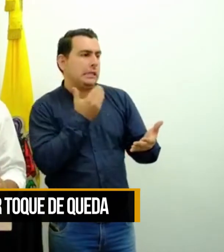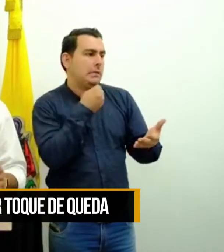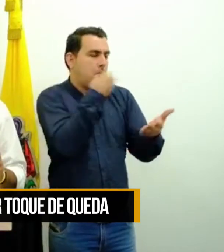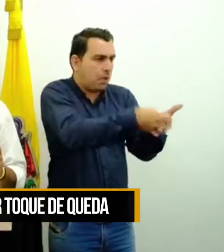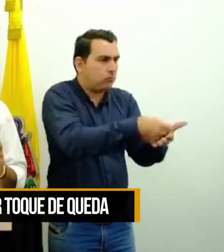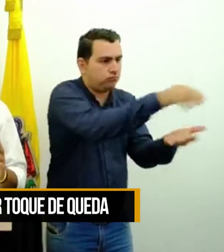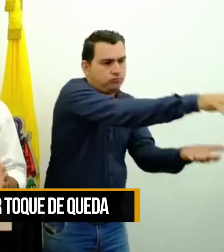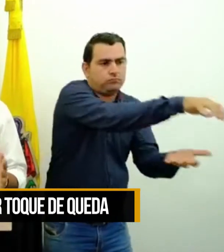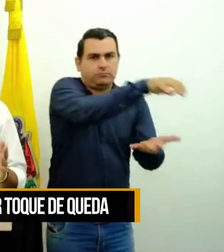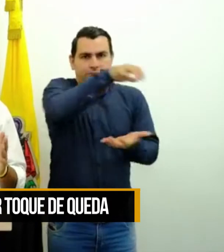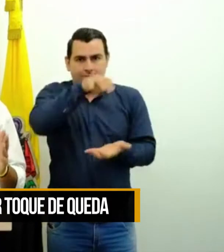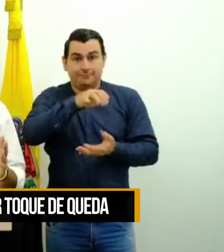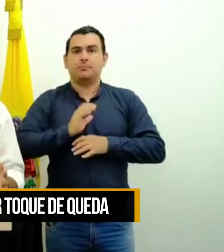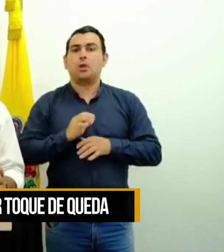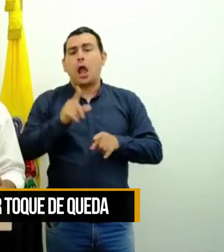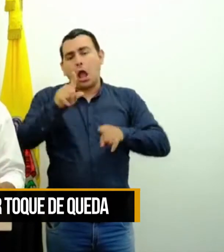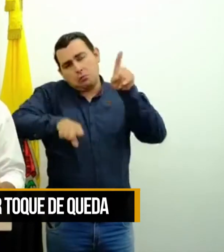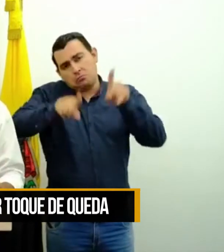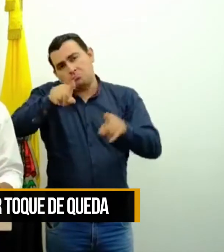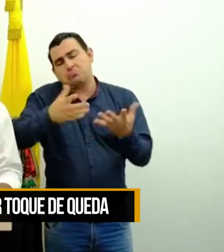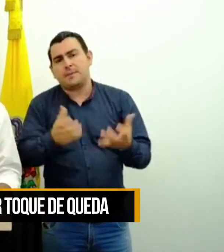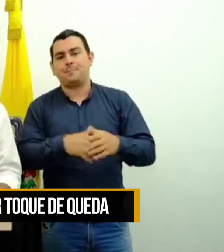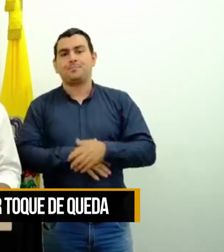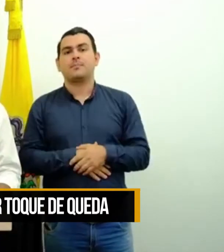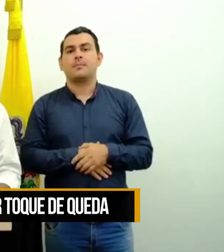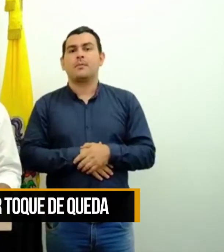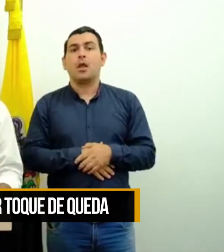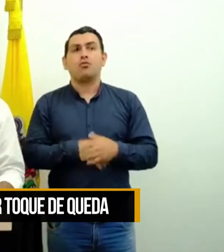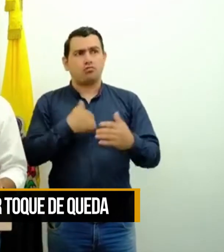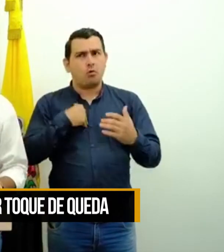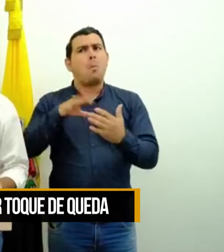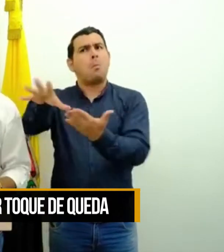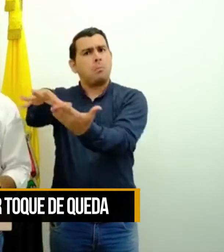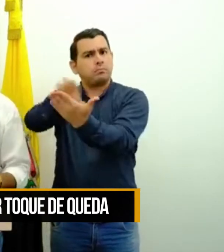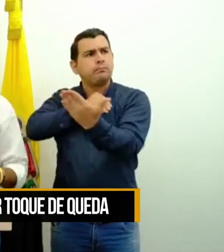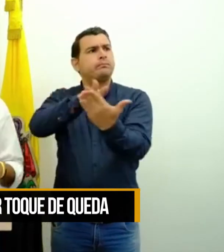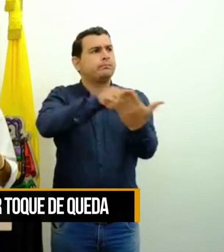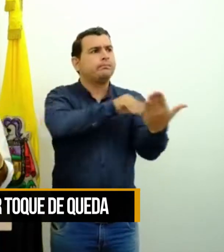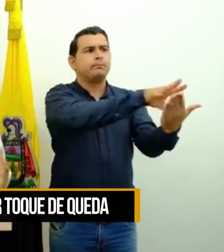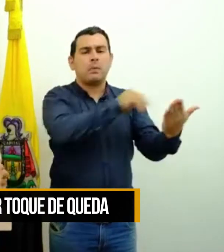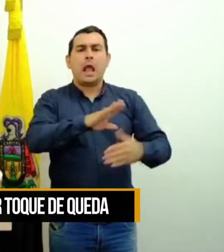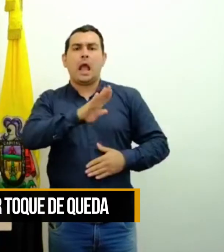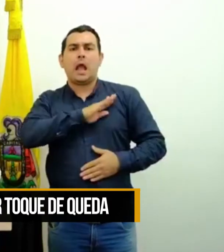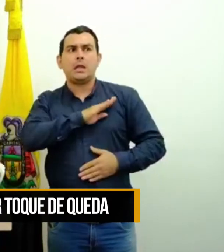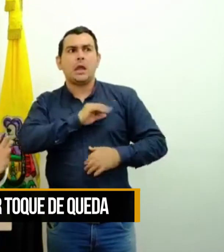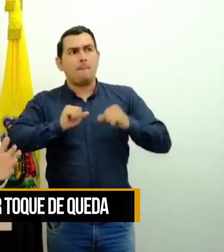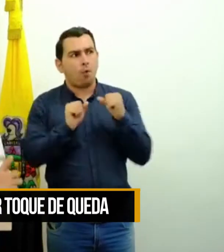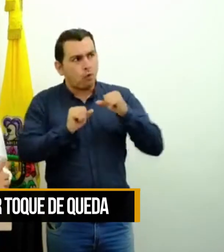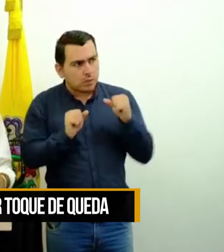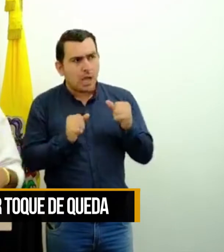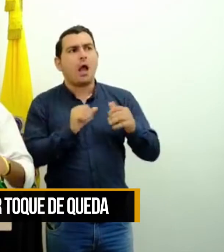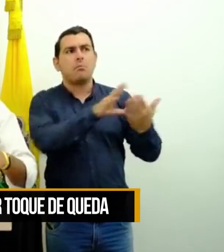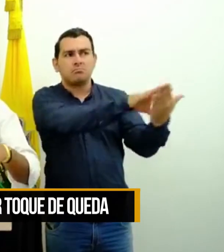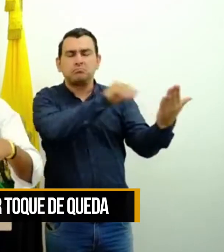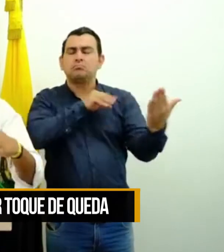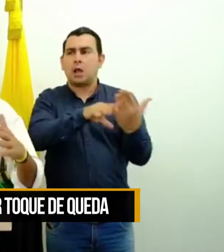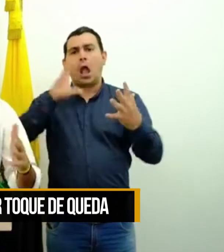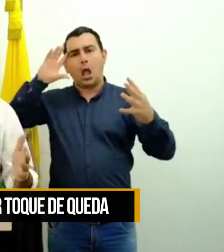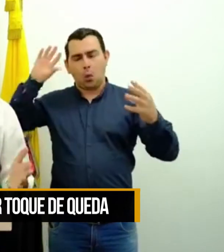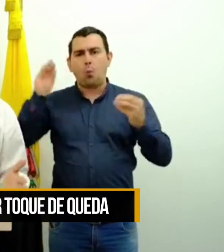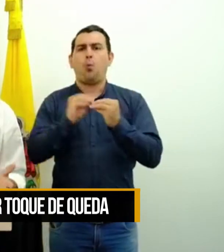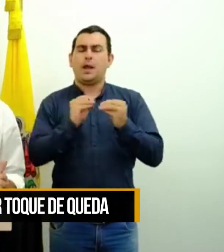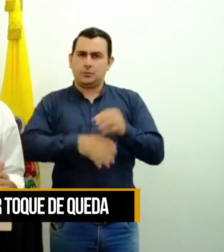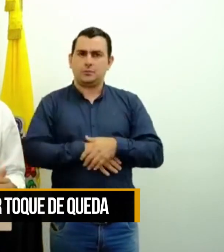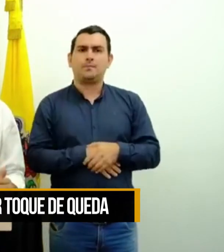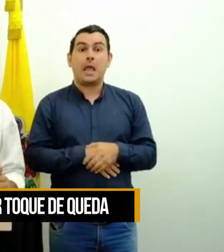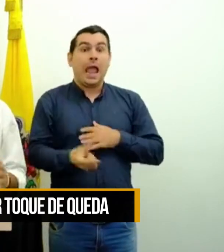de otras alcaldías como la de Bogotá, pero también el día de ayer nos pusimos de acuerdo con el gobernador de Santander, con muchos